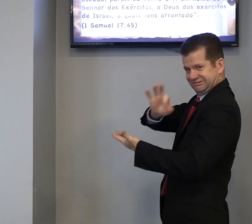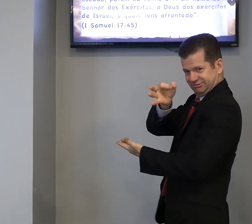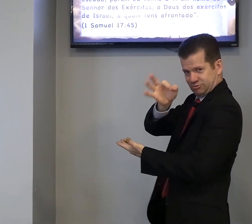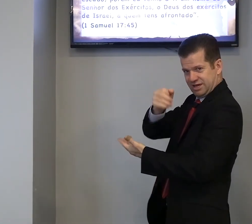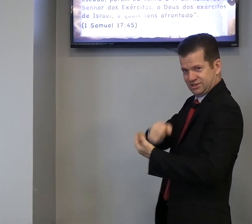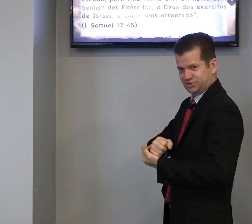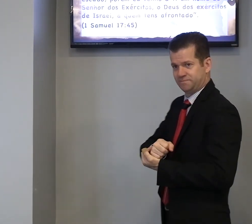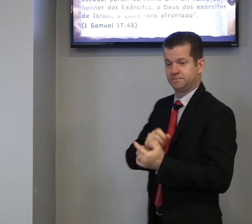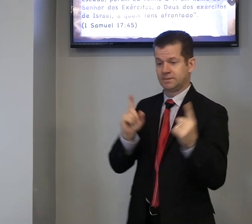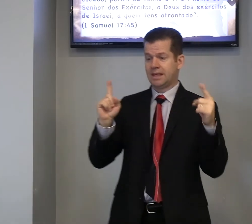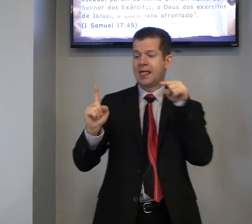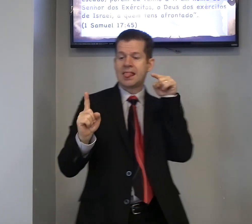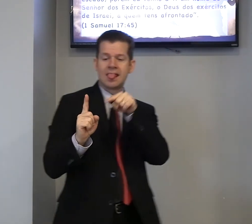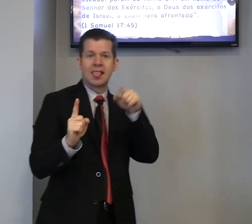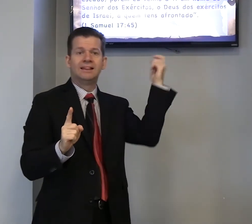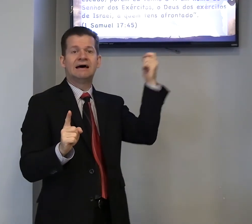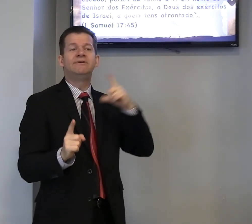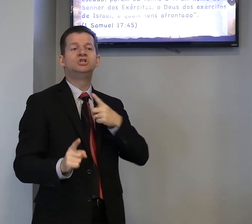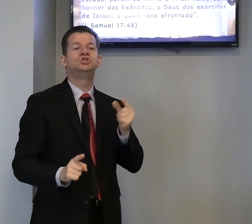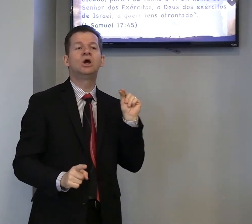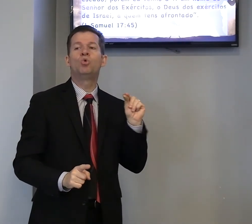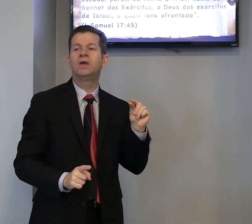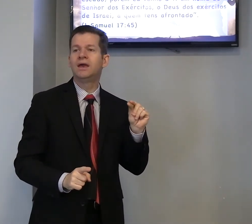Isso, Davi, tinha o que?